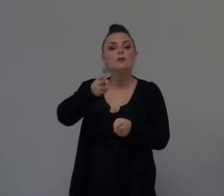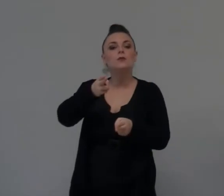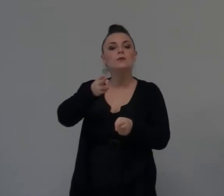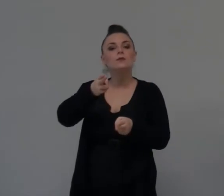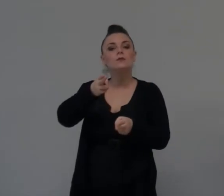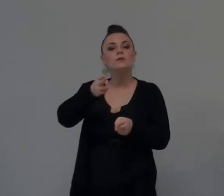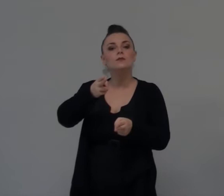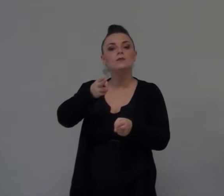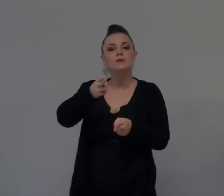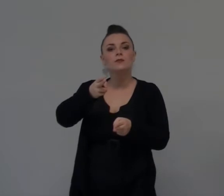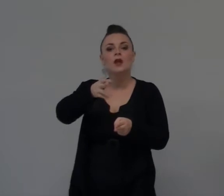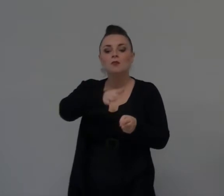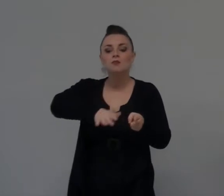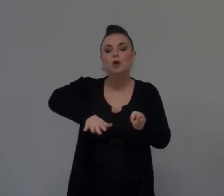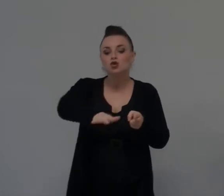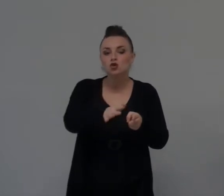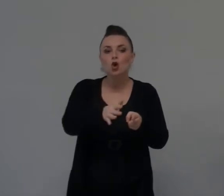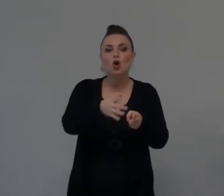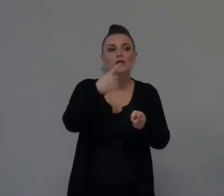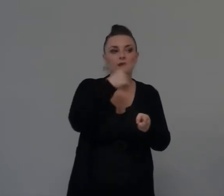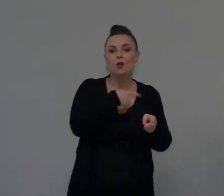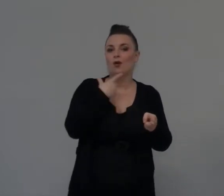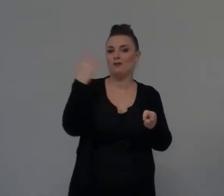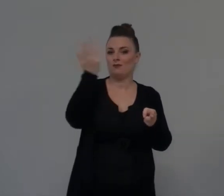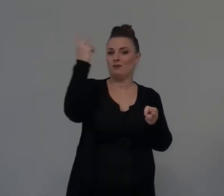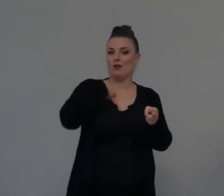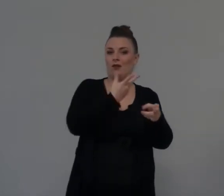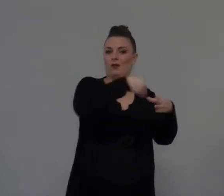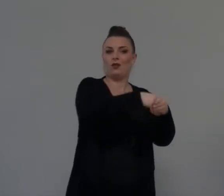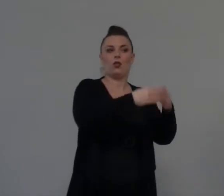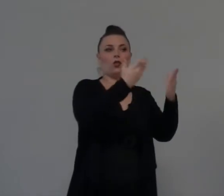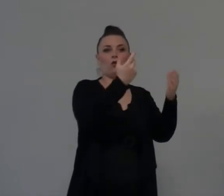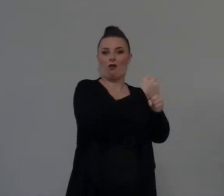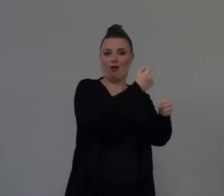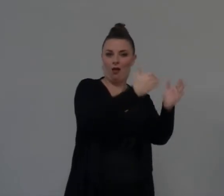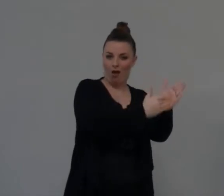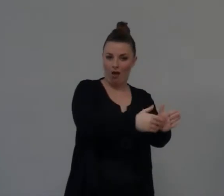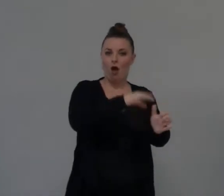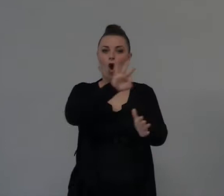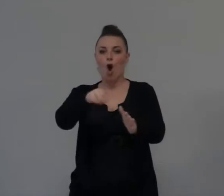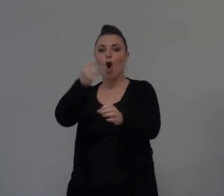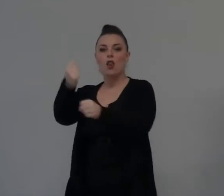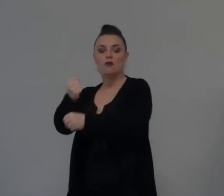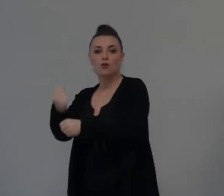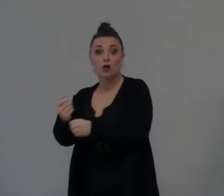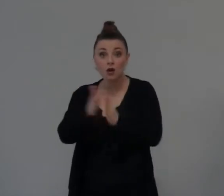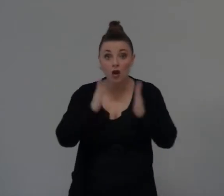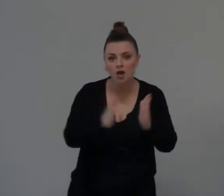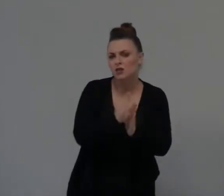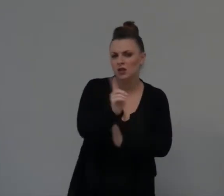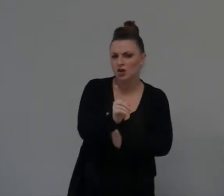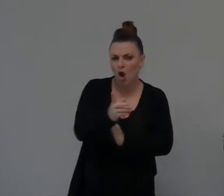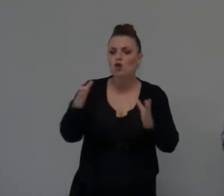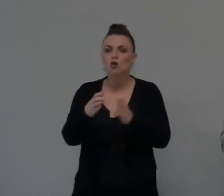il Il posto dove stiamo è il lavoro. Non è, attenzione, non è in chiesa, non è nel gruppo di